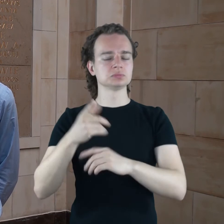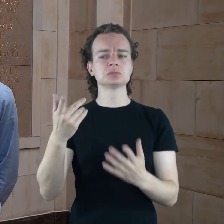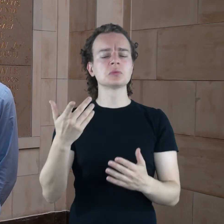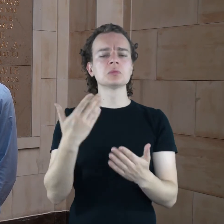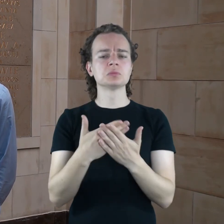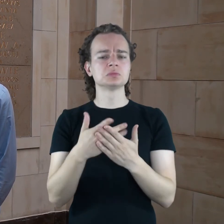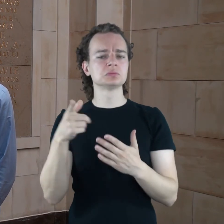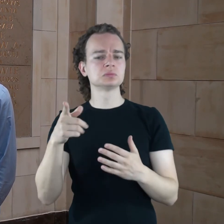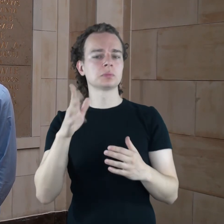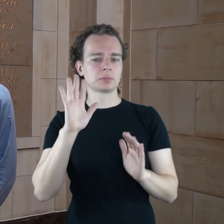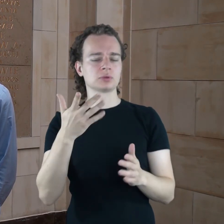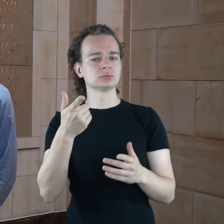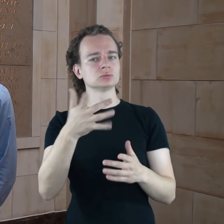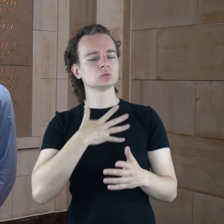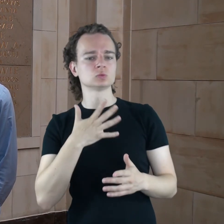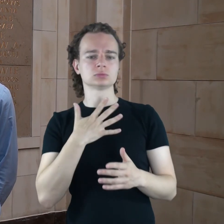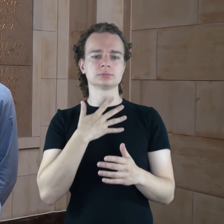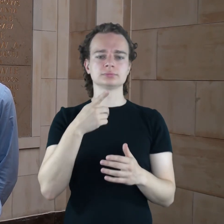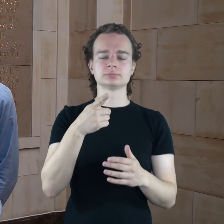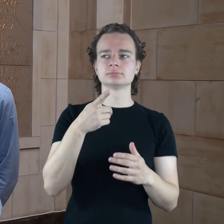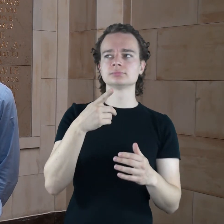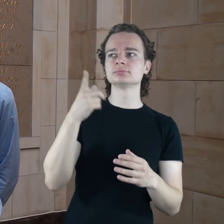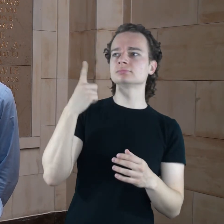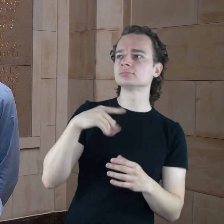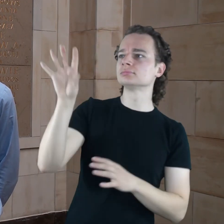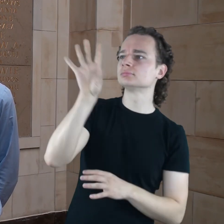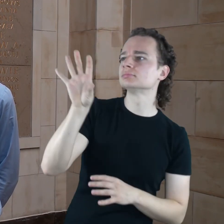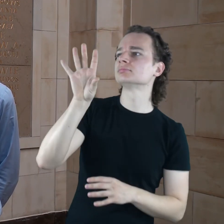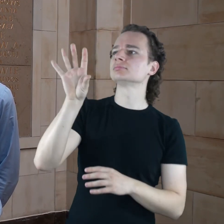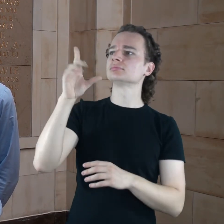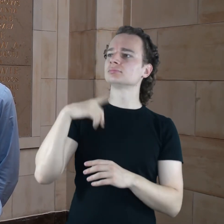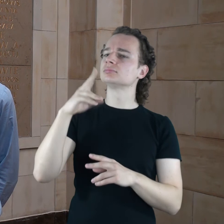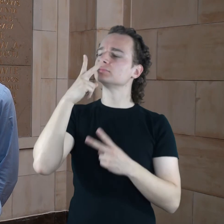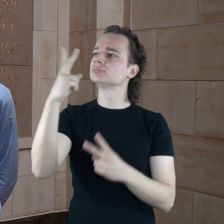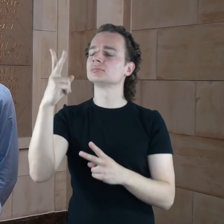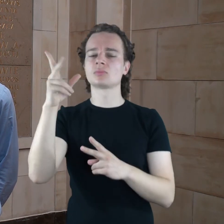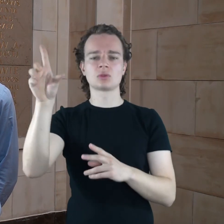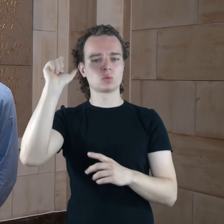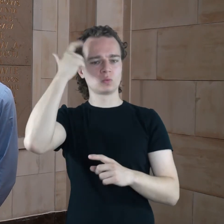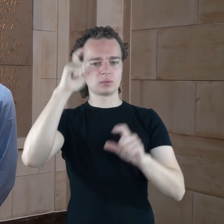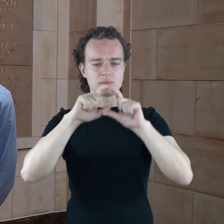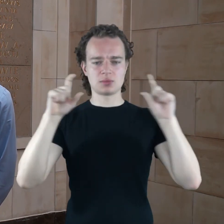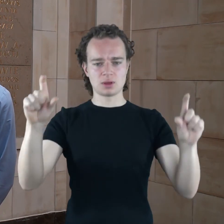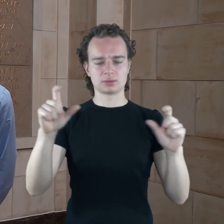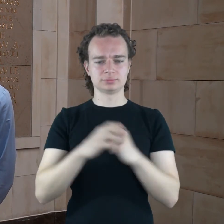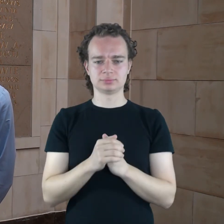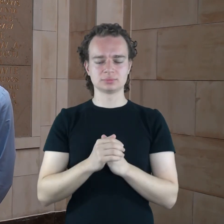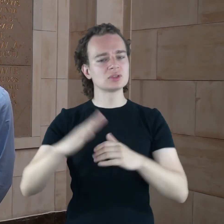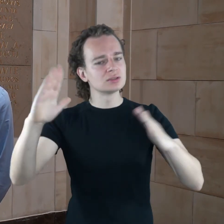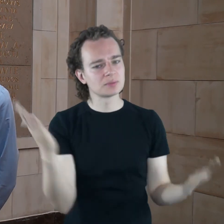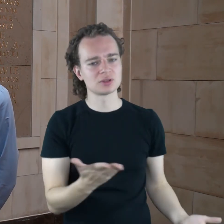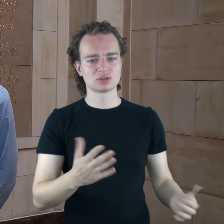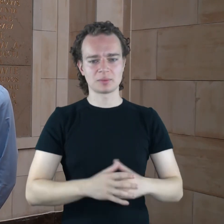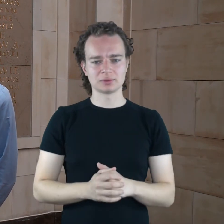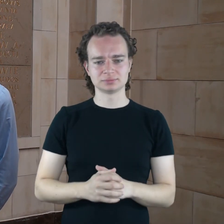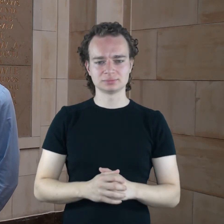spacery połączone ze zwiedzaniem wystawy, ale też spacer architektoniczny, który pozwoli docenić ten